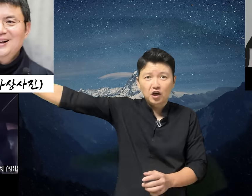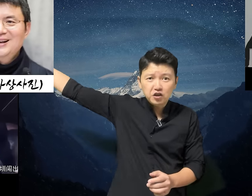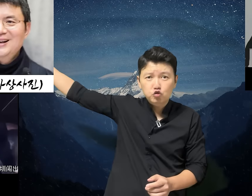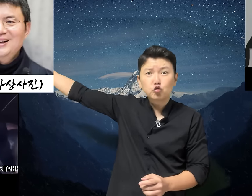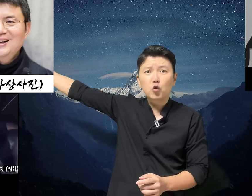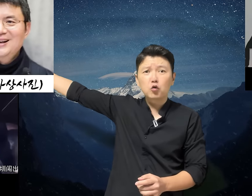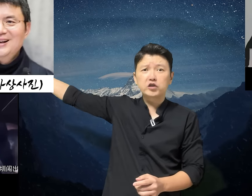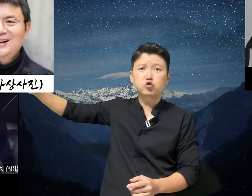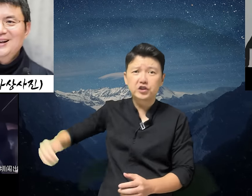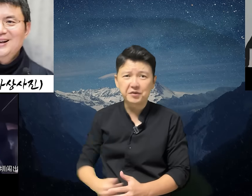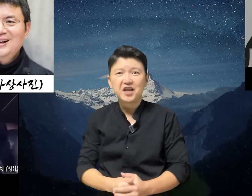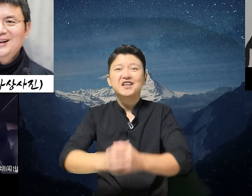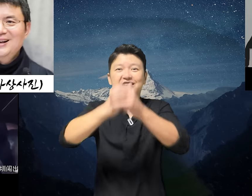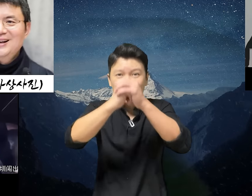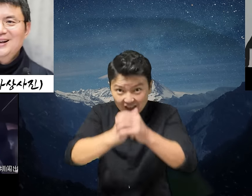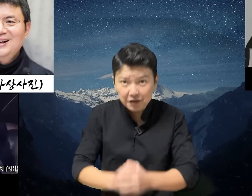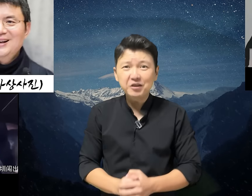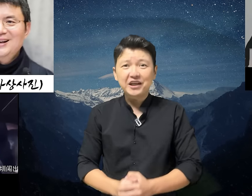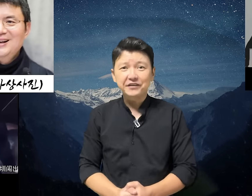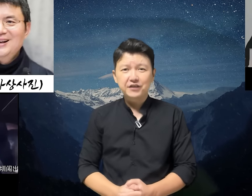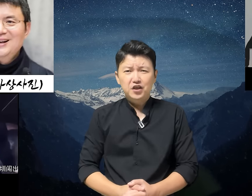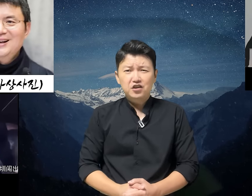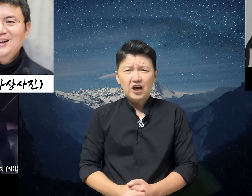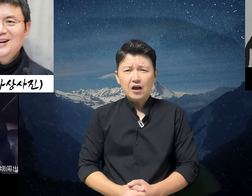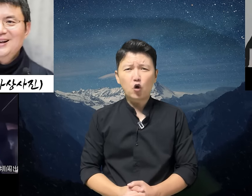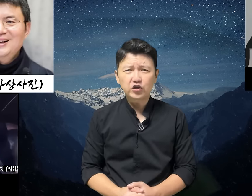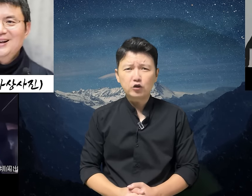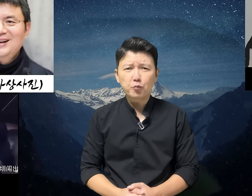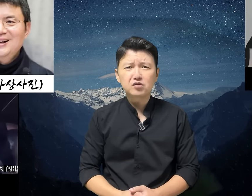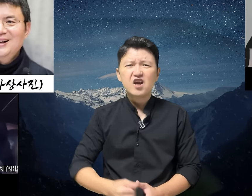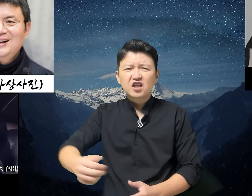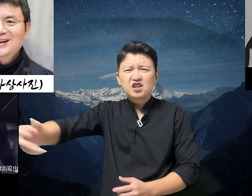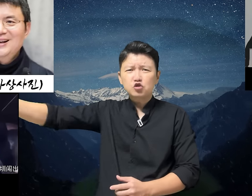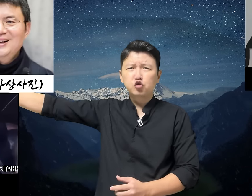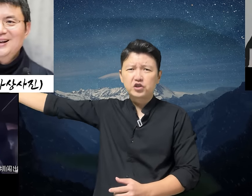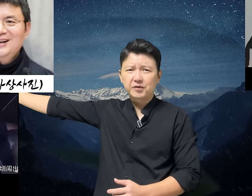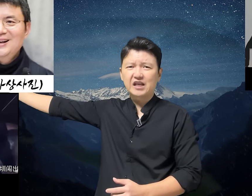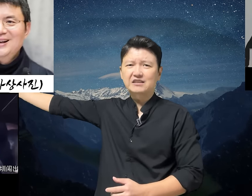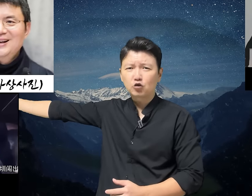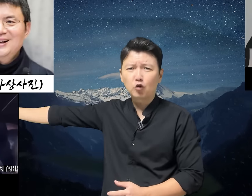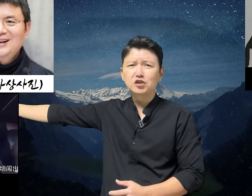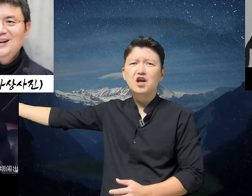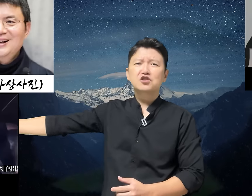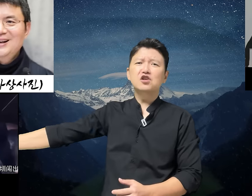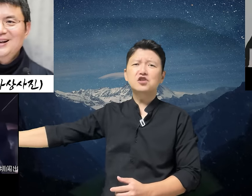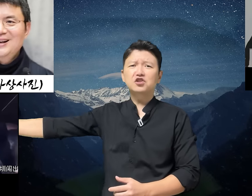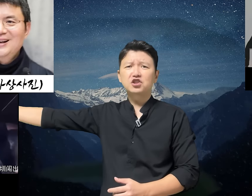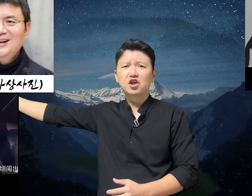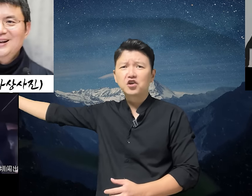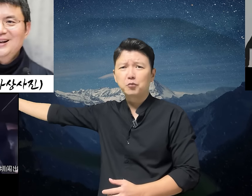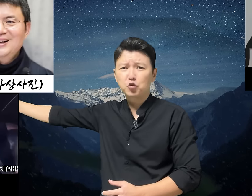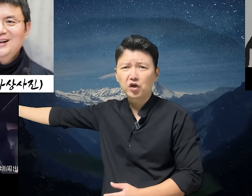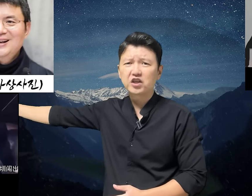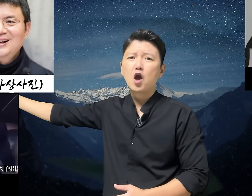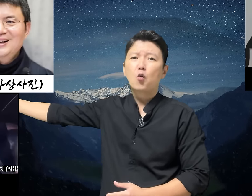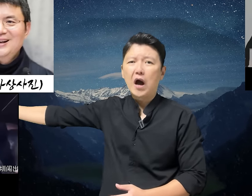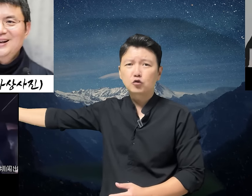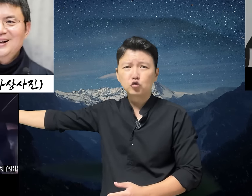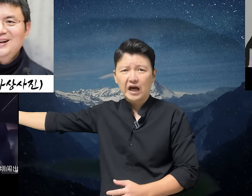저희 중고호의 술집이 사장입니다 이러한 콧대 높은 큰 술집의 사장놈은 선전시 정협의원이 왕퉁다